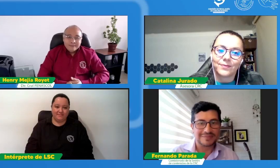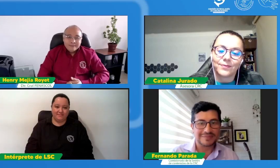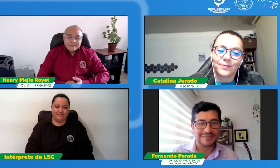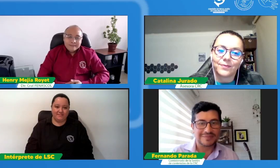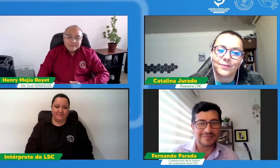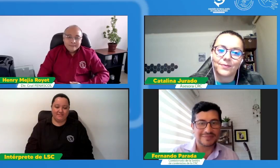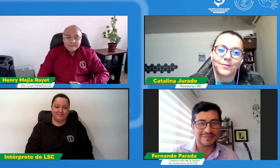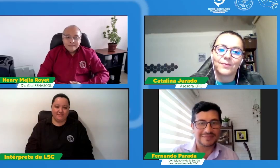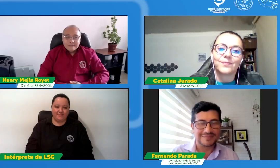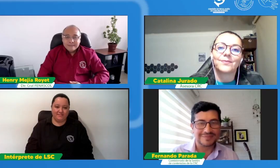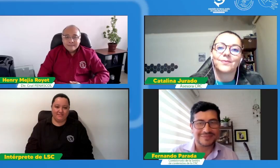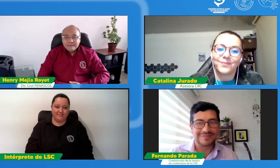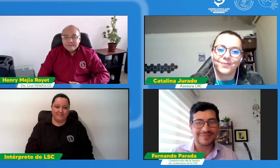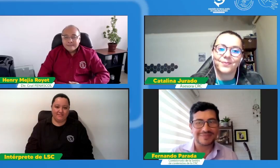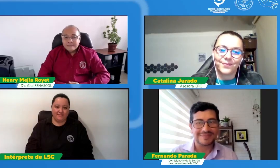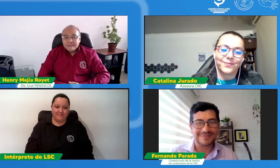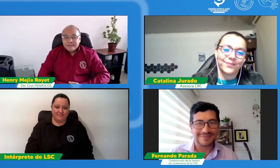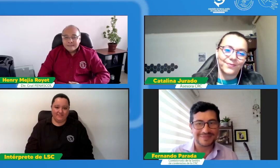feliz tarde a todos gracias gracias